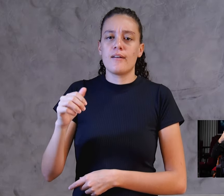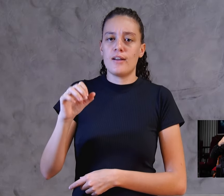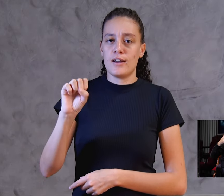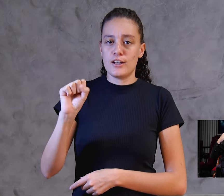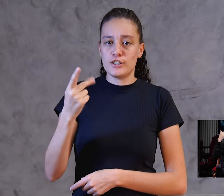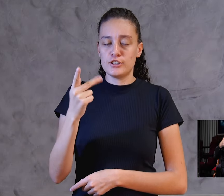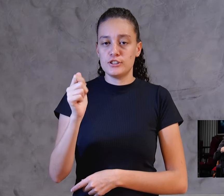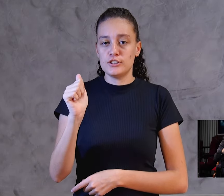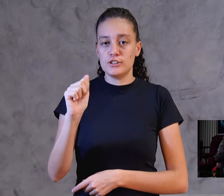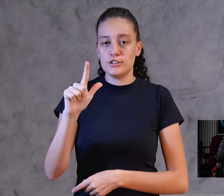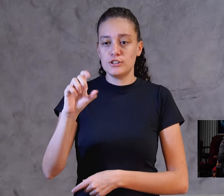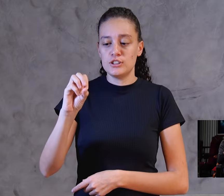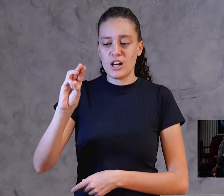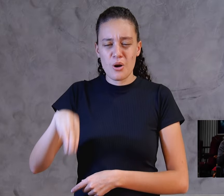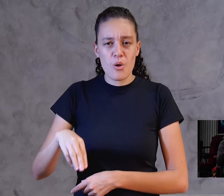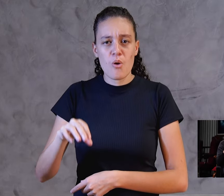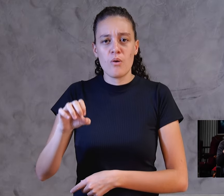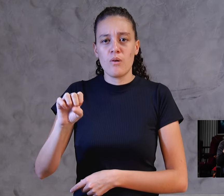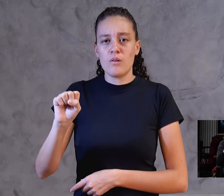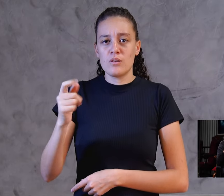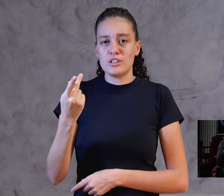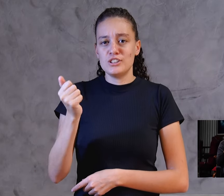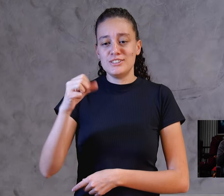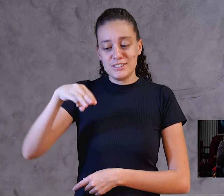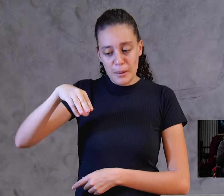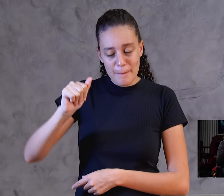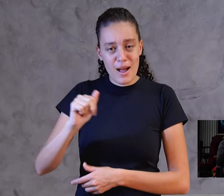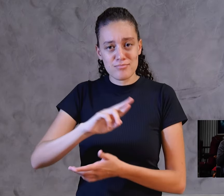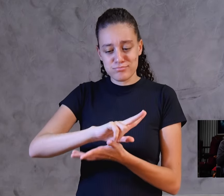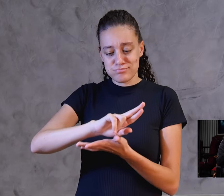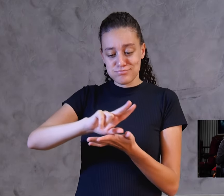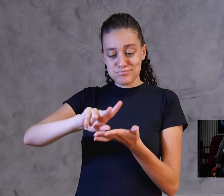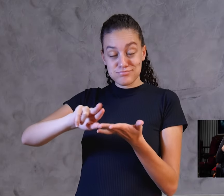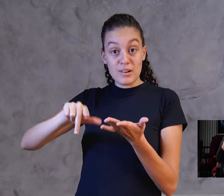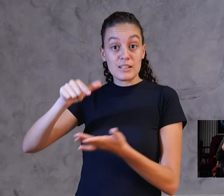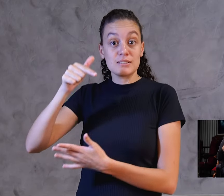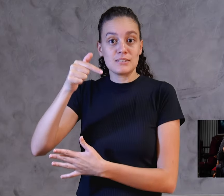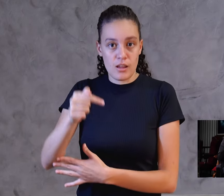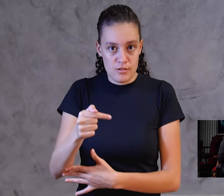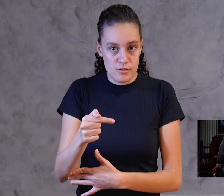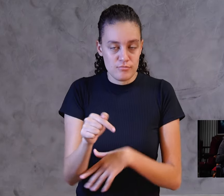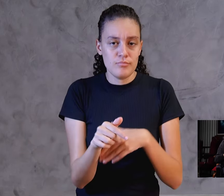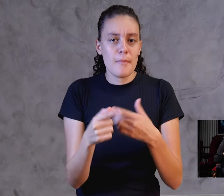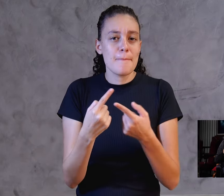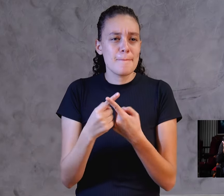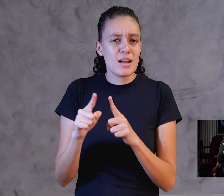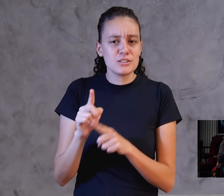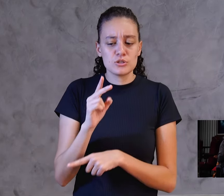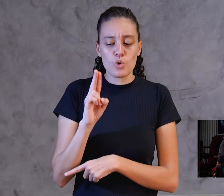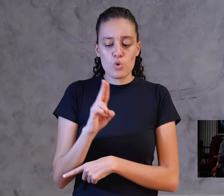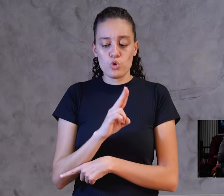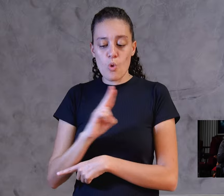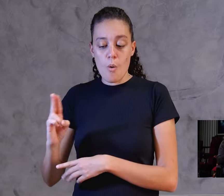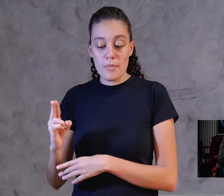Shalom, Shammah, todos esses nomes. Mas um nome dado aos homens para